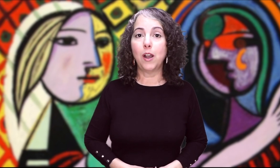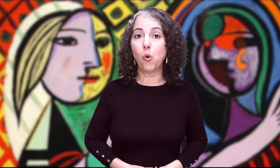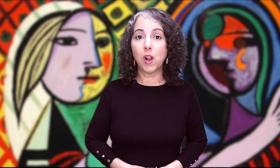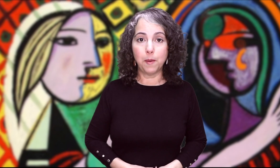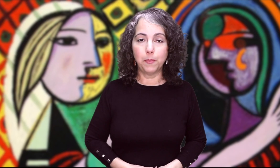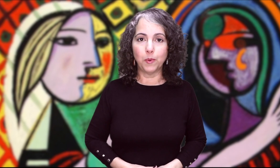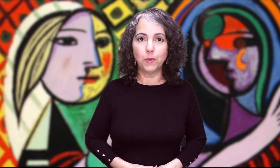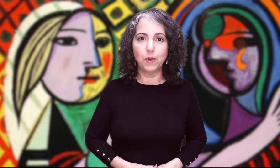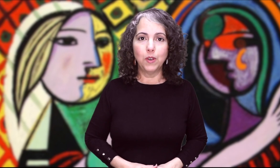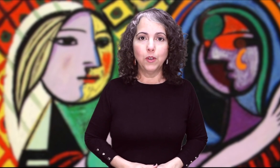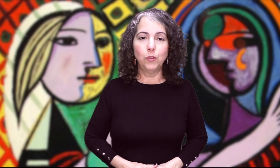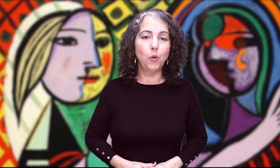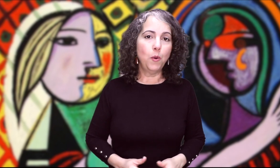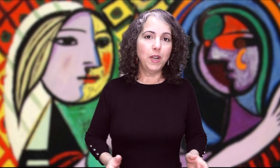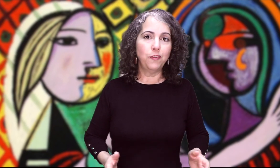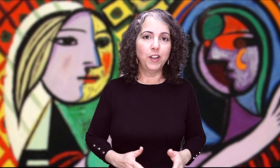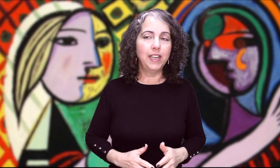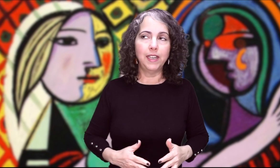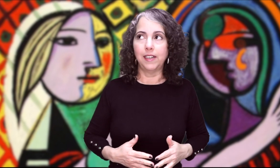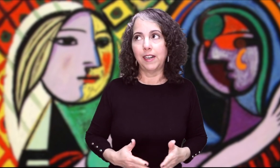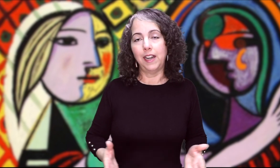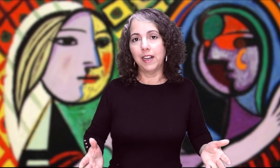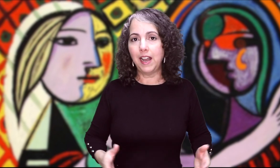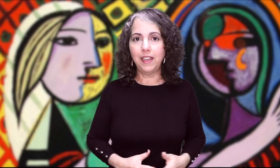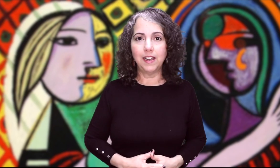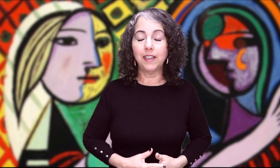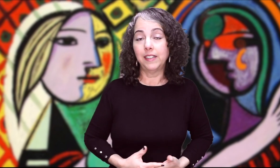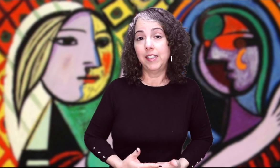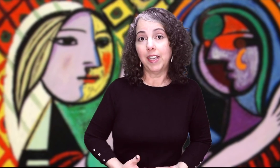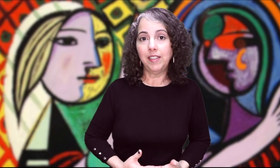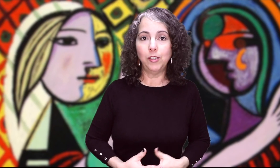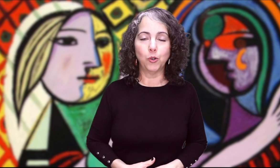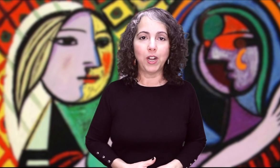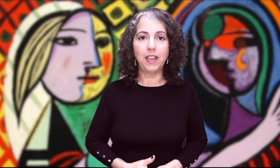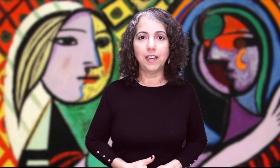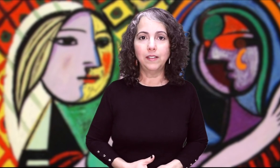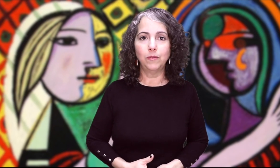Ocampo